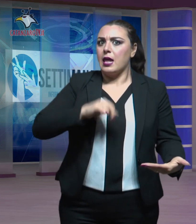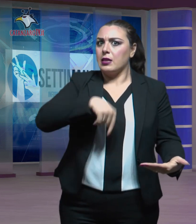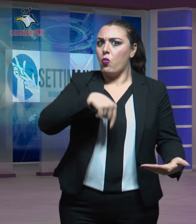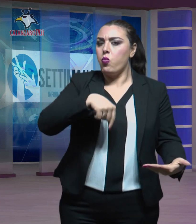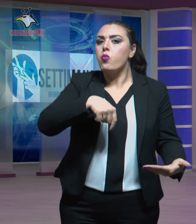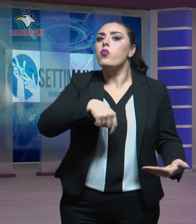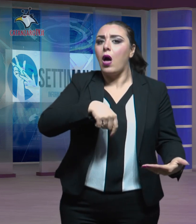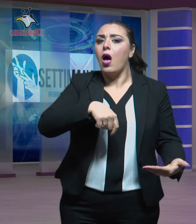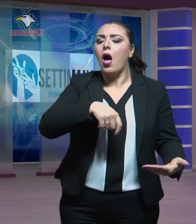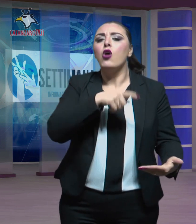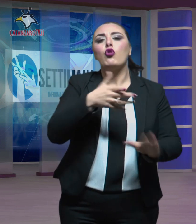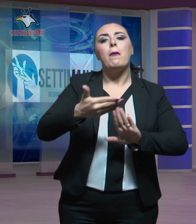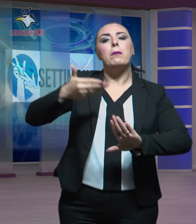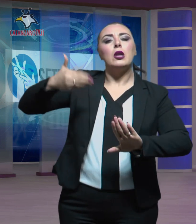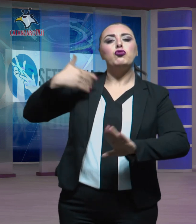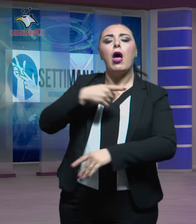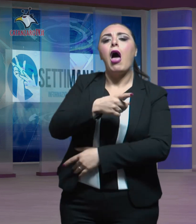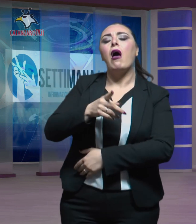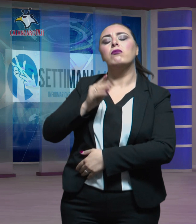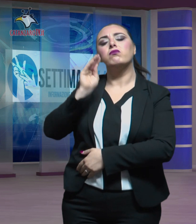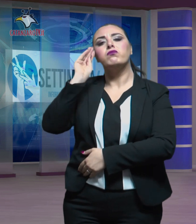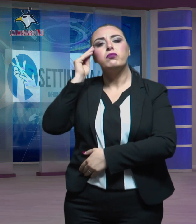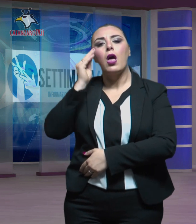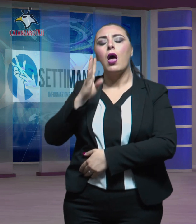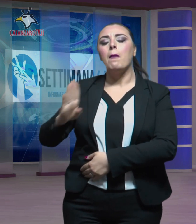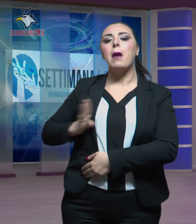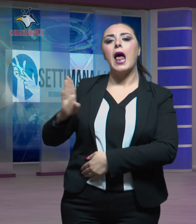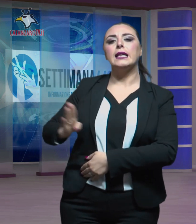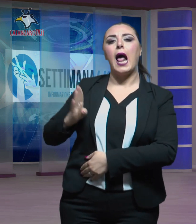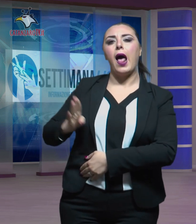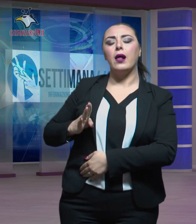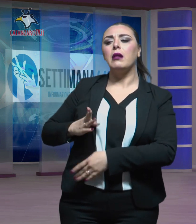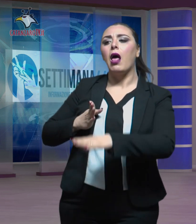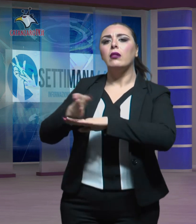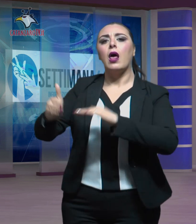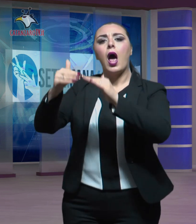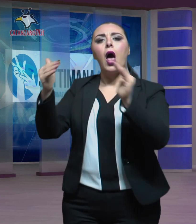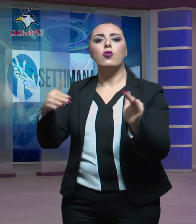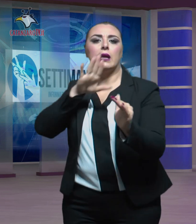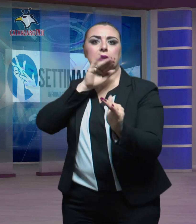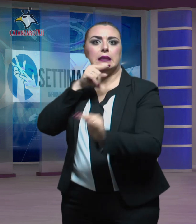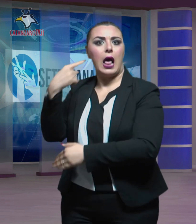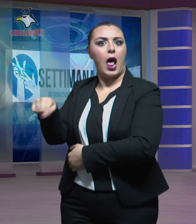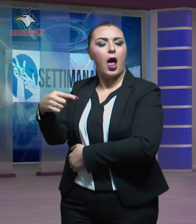precedenti, fingendosi badante, è entrata a casa di un anziano sottraendo